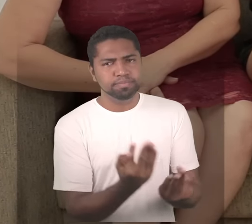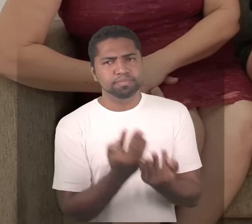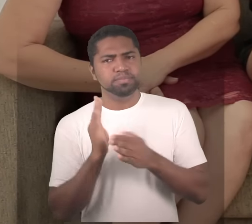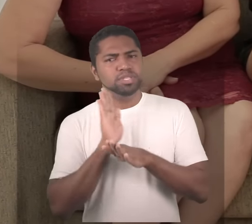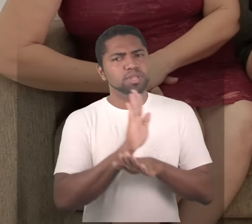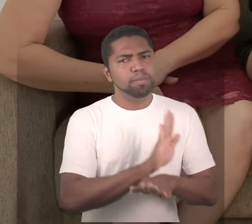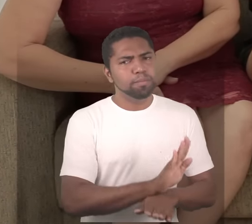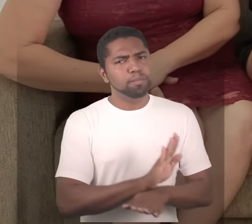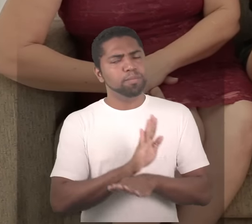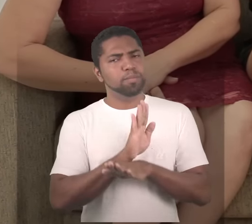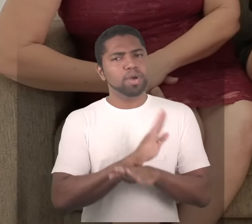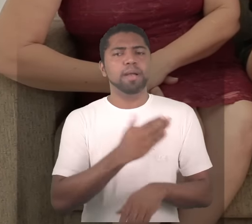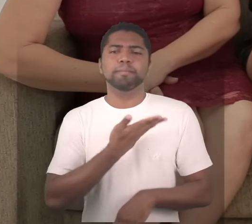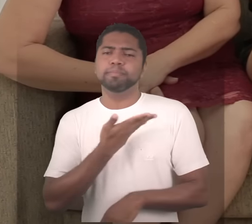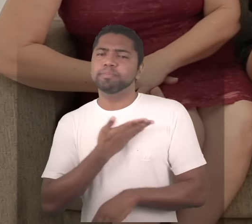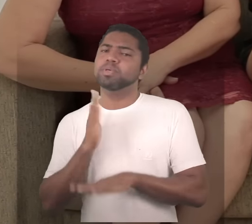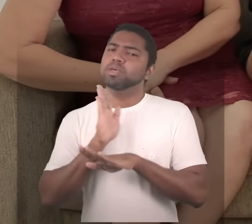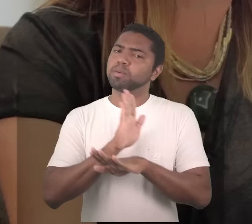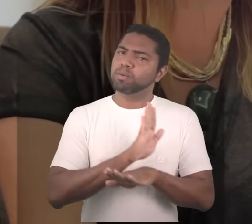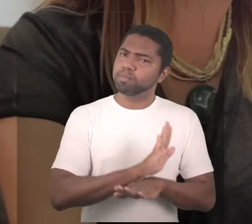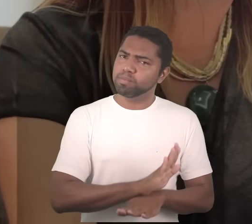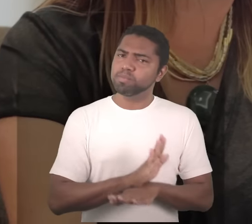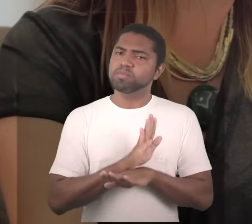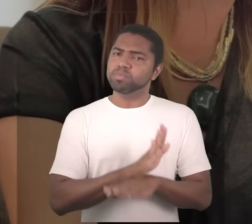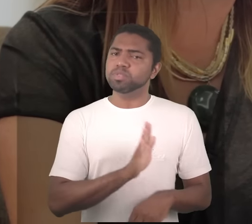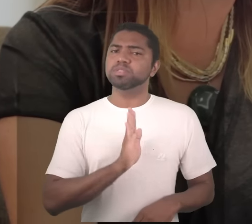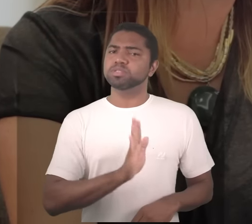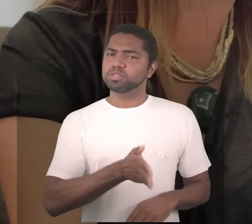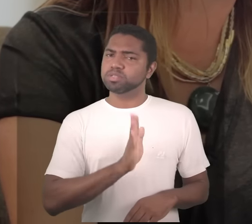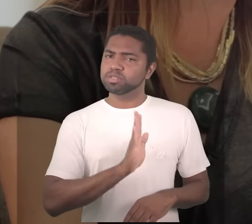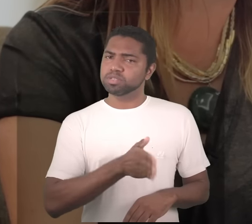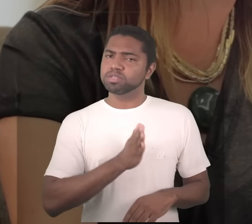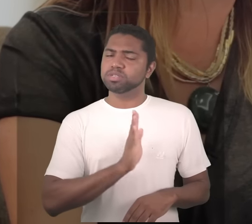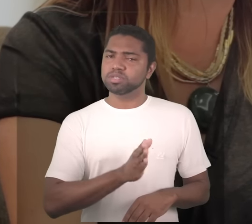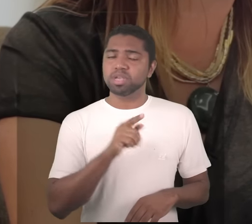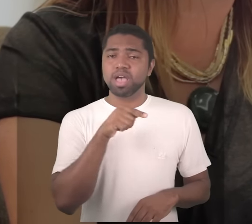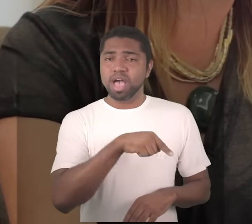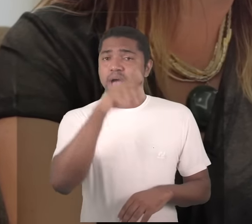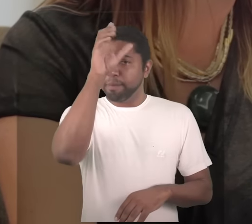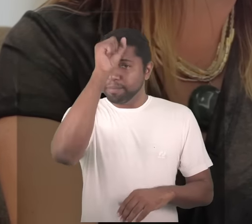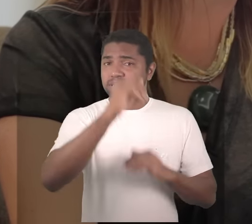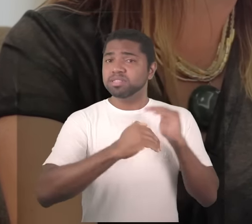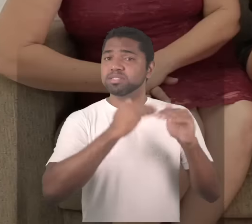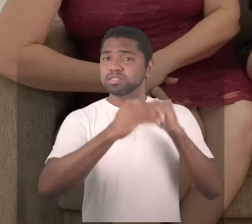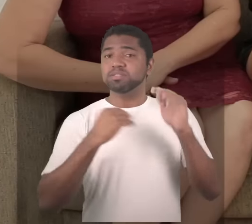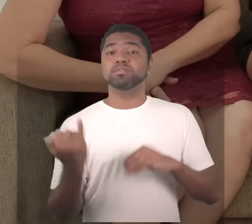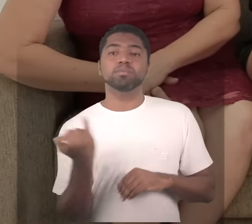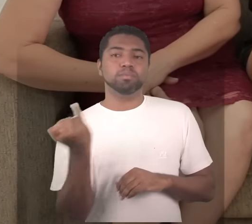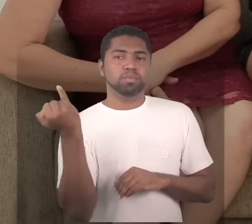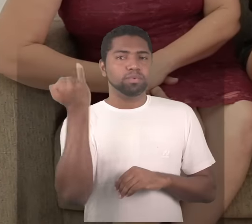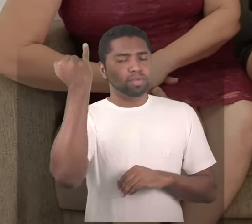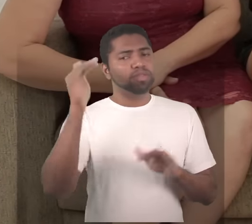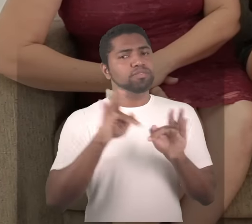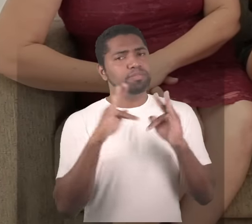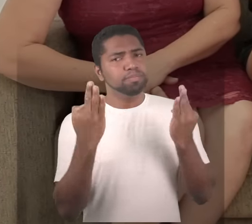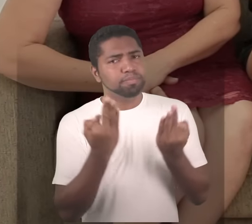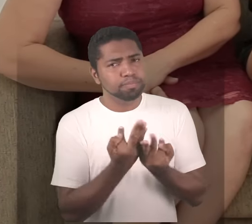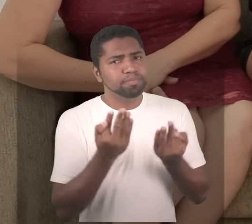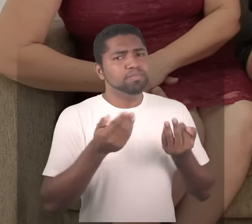o amparo dos amigos porque foi muito importante para a instituição dele então a família sempre instruiu ele falou assim, olha, você quer querer ser um menino